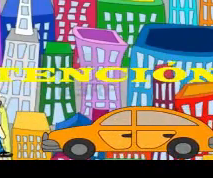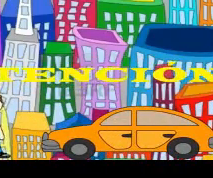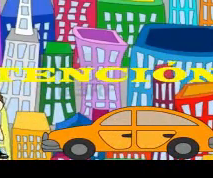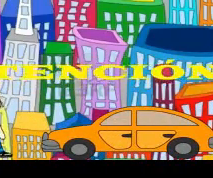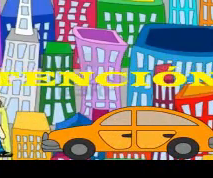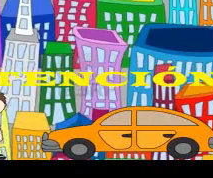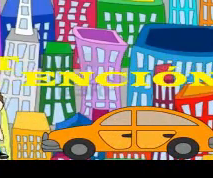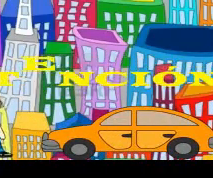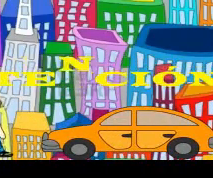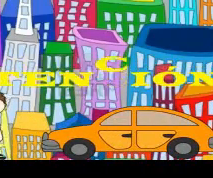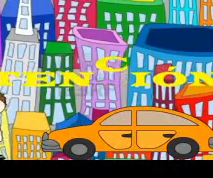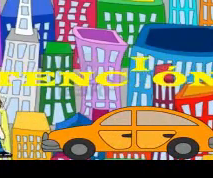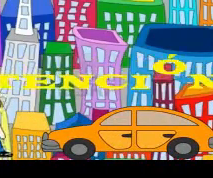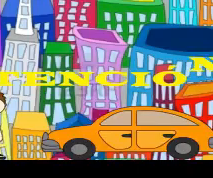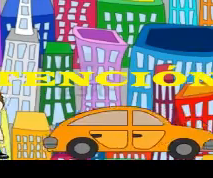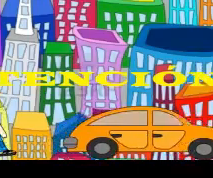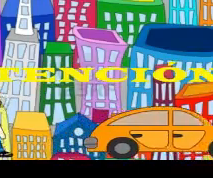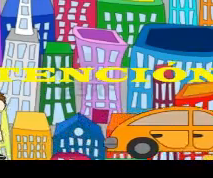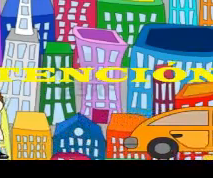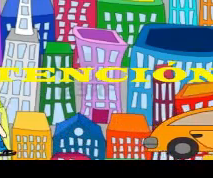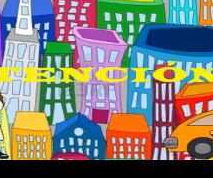porque cambio de color.